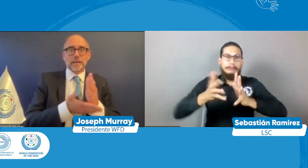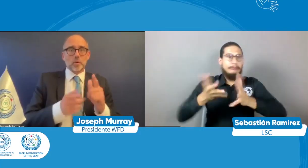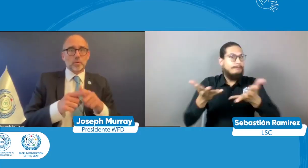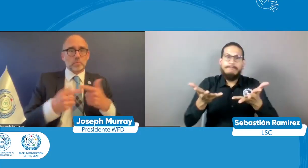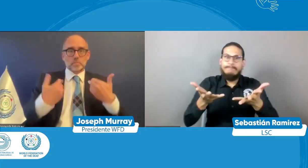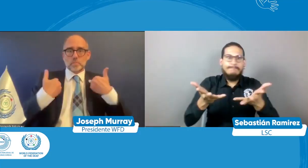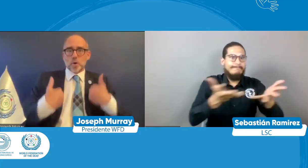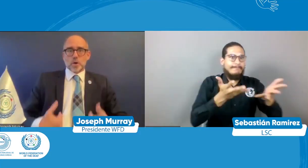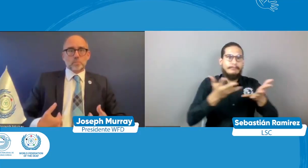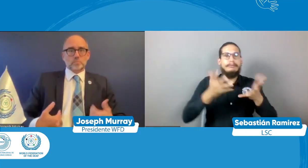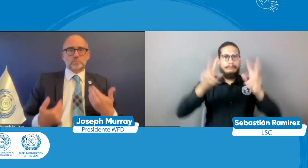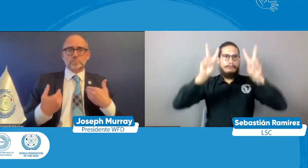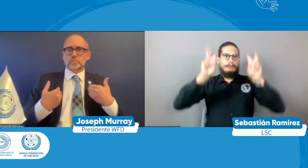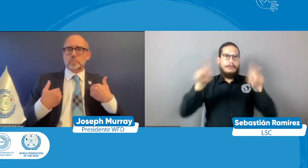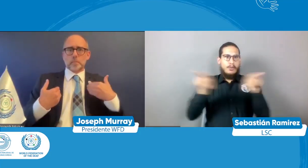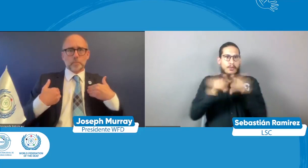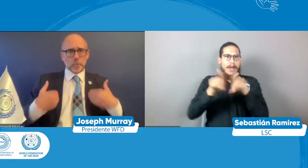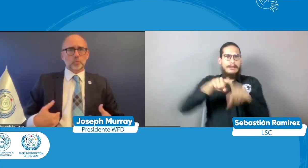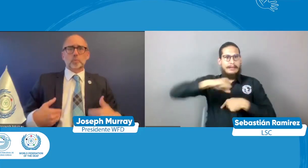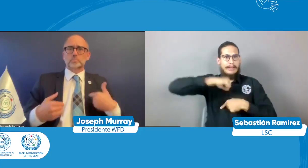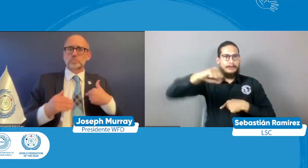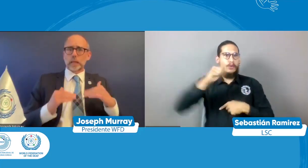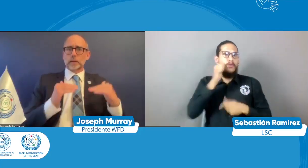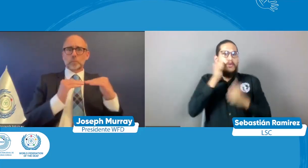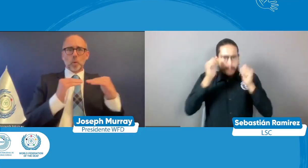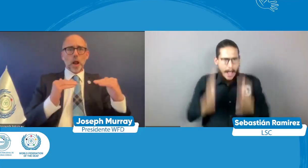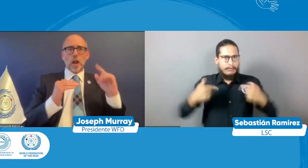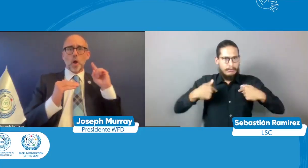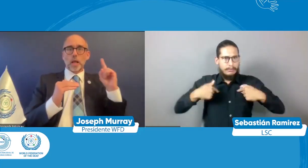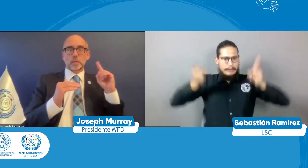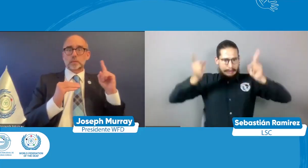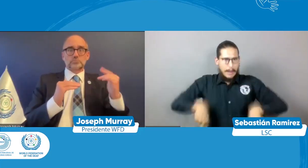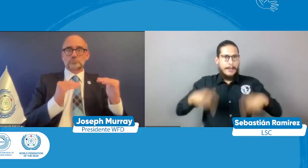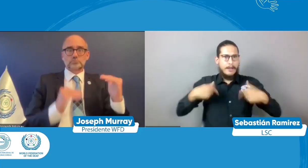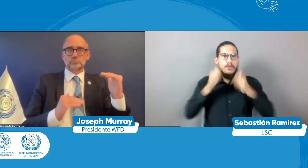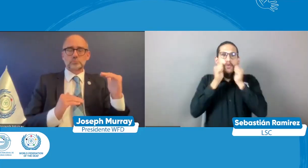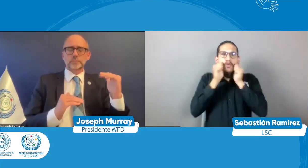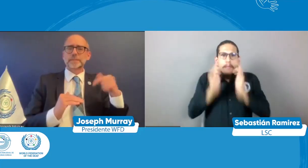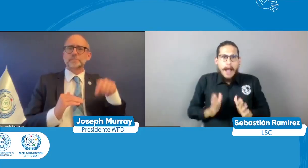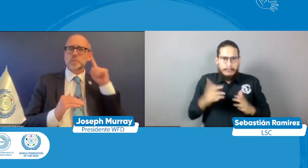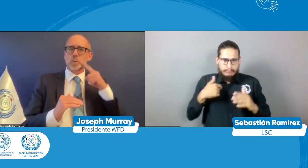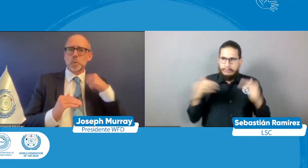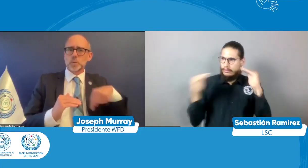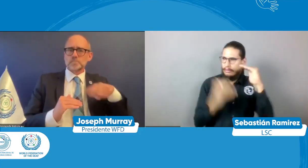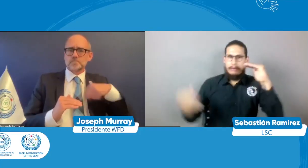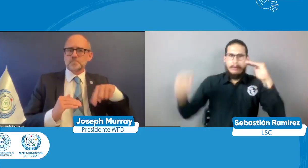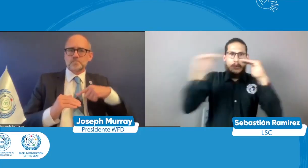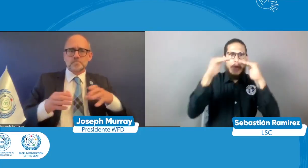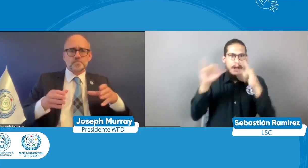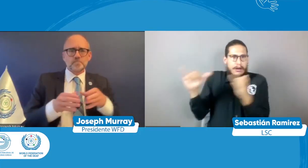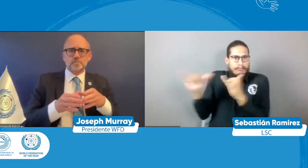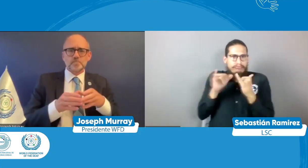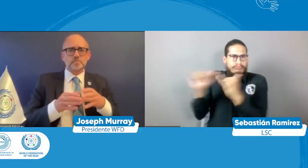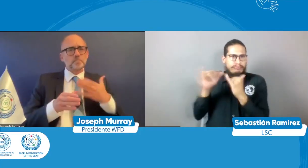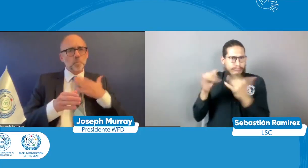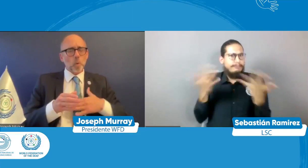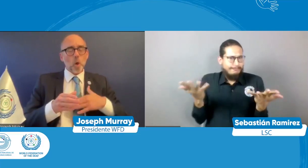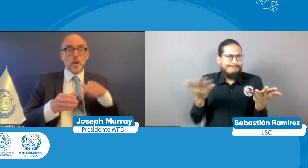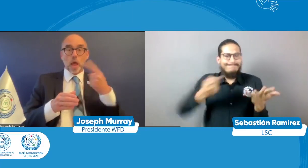sus derechos incluidos sus derechos lingüísticos como seres humanos tenemos nuestros derechos humanos